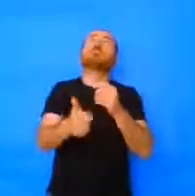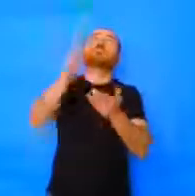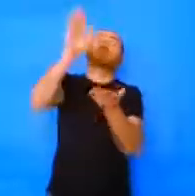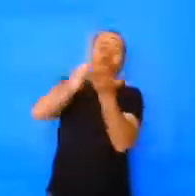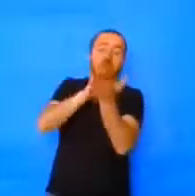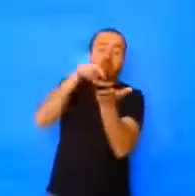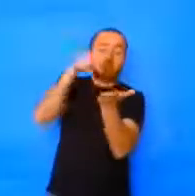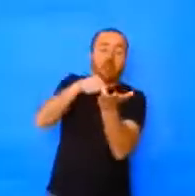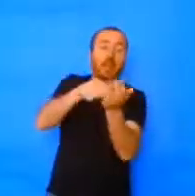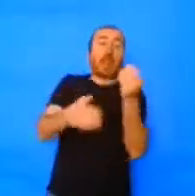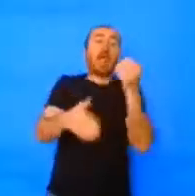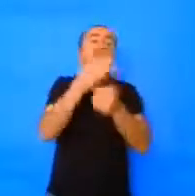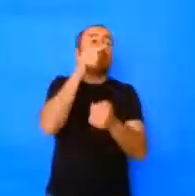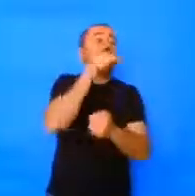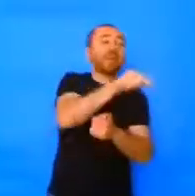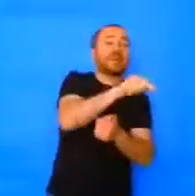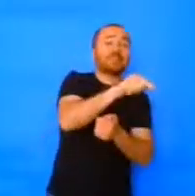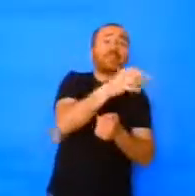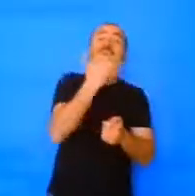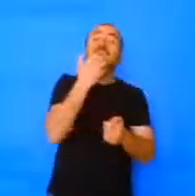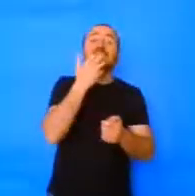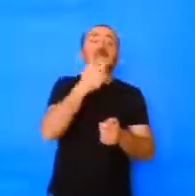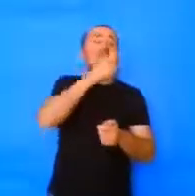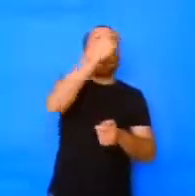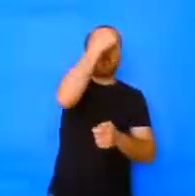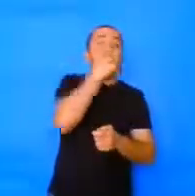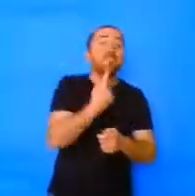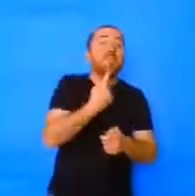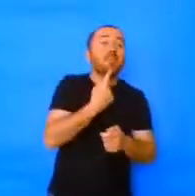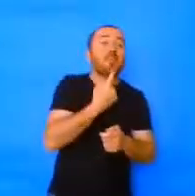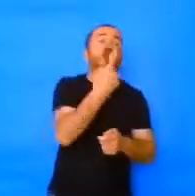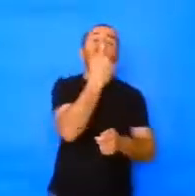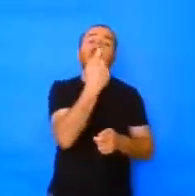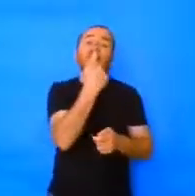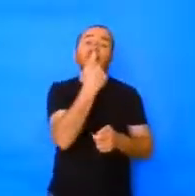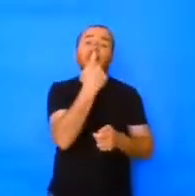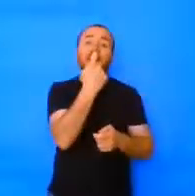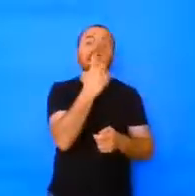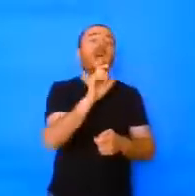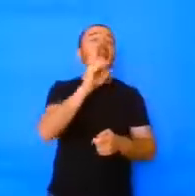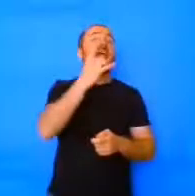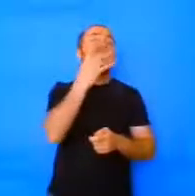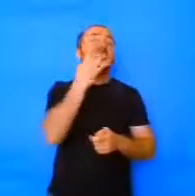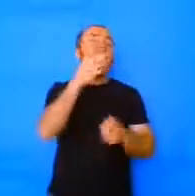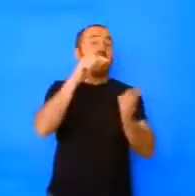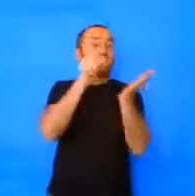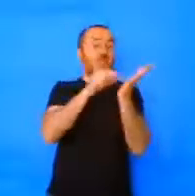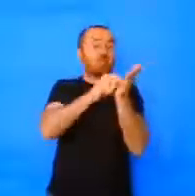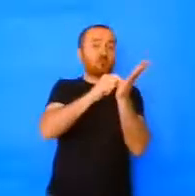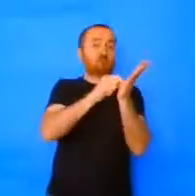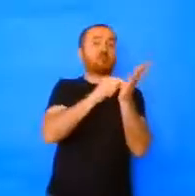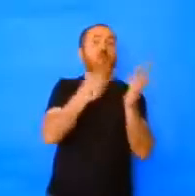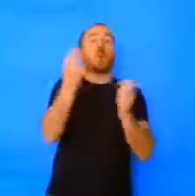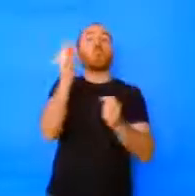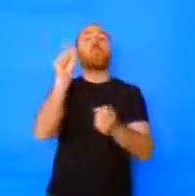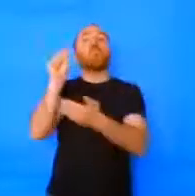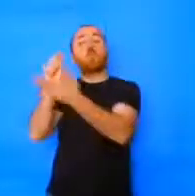el otro equipo va. Después, cada cinco minutos, otro tanto, otro tanto, otro minuto. Ya, por último,